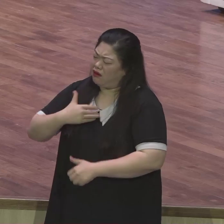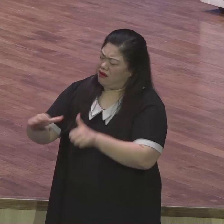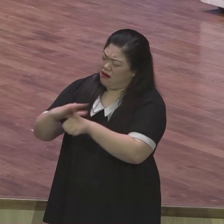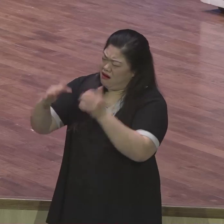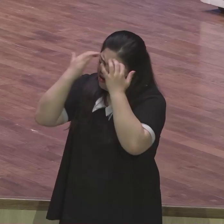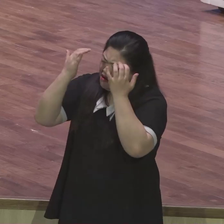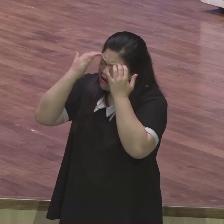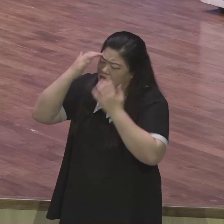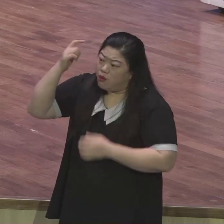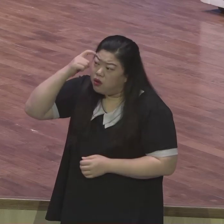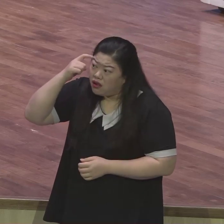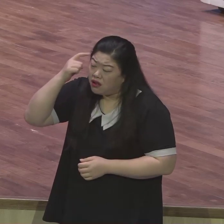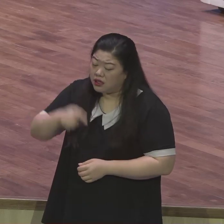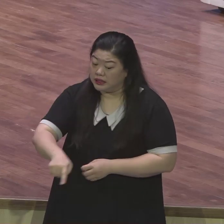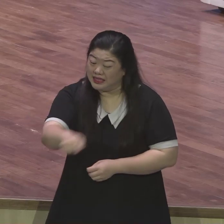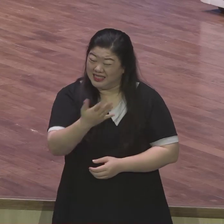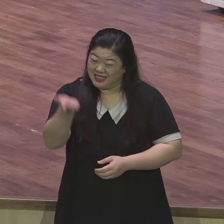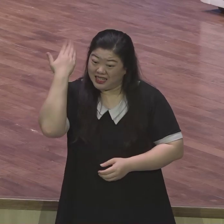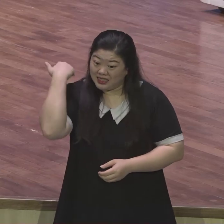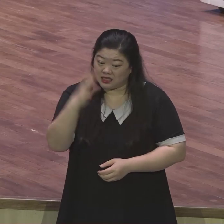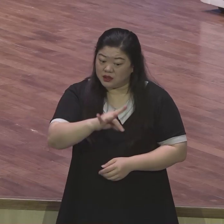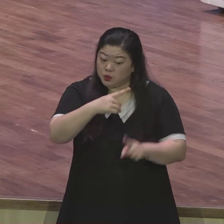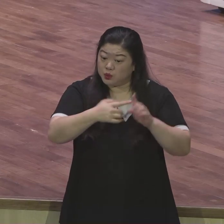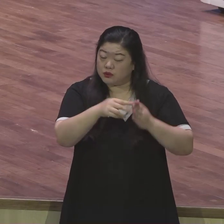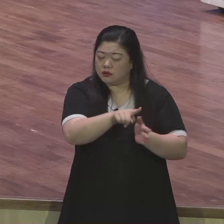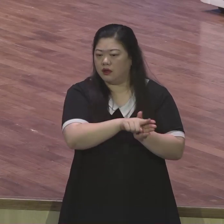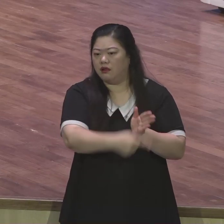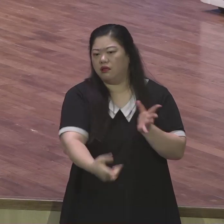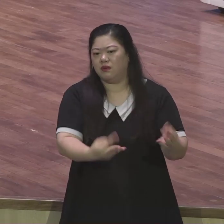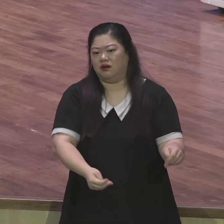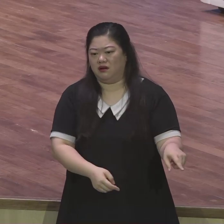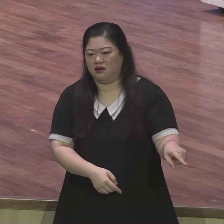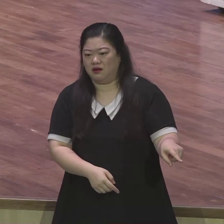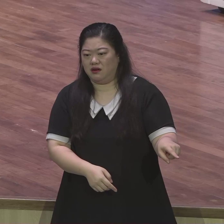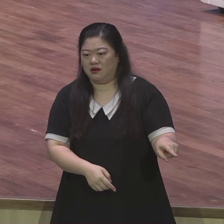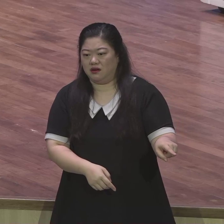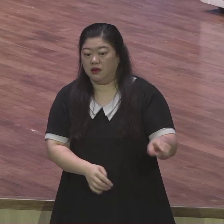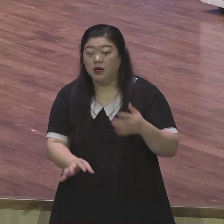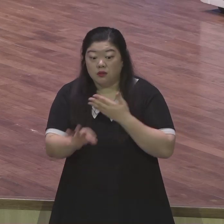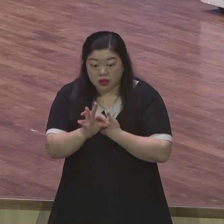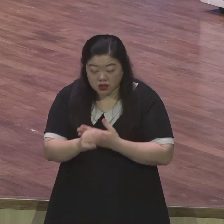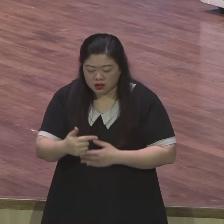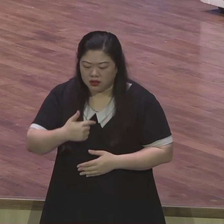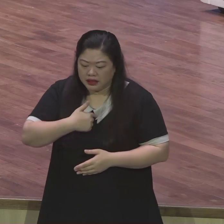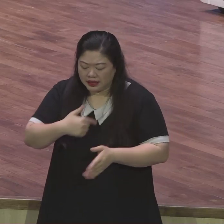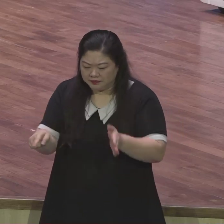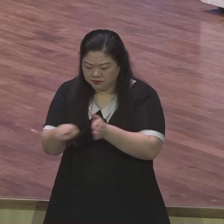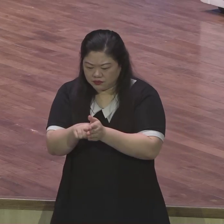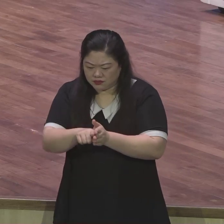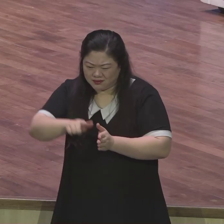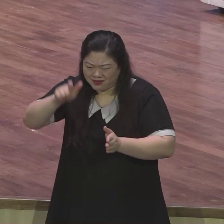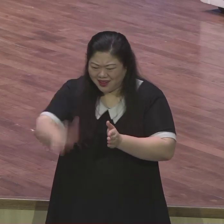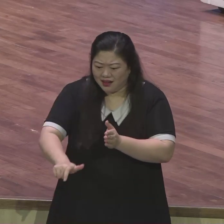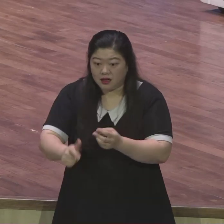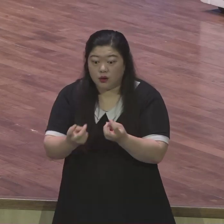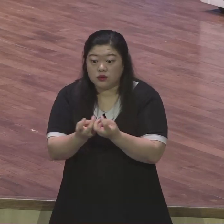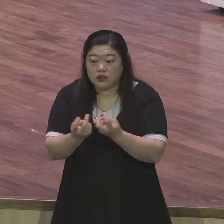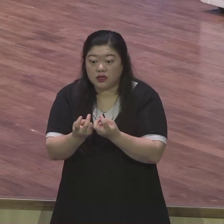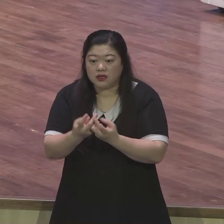성도도 흔들리고 있었습니다 그런 어려움 속에서 어떤 믿음으로 성도들이 살아가야 하는지를 실제적으로 우리에게 전달하고